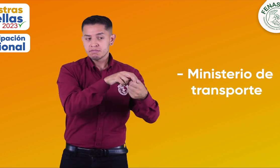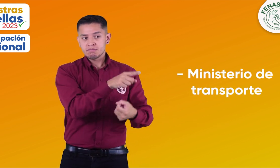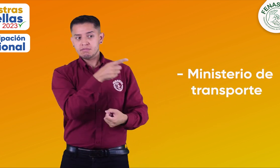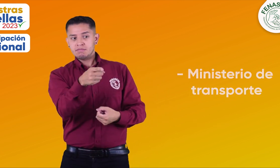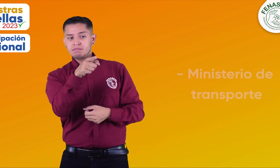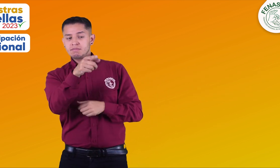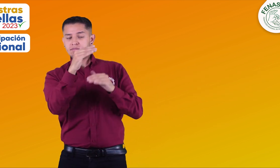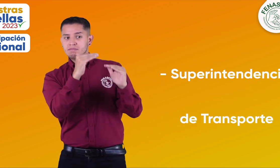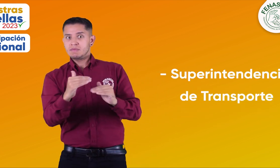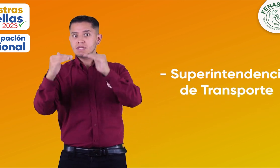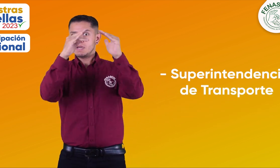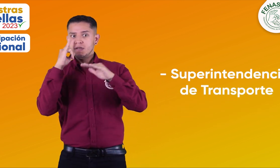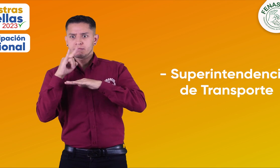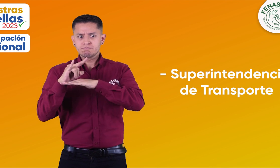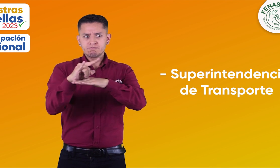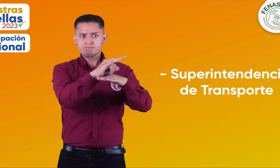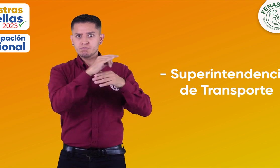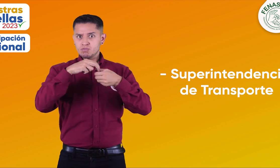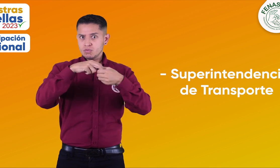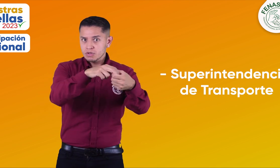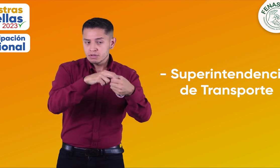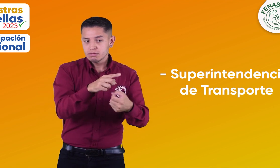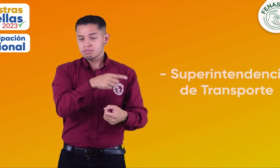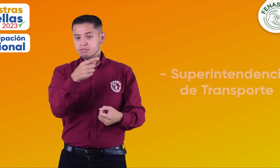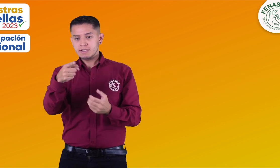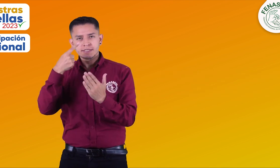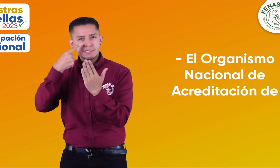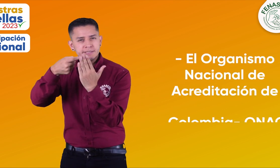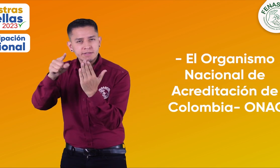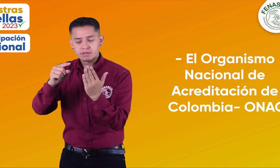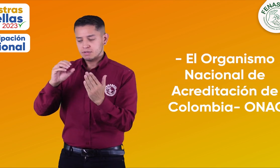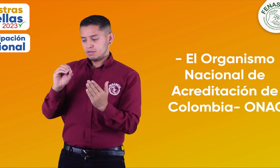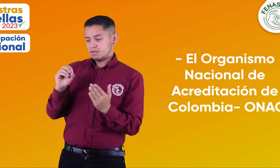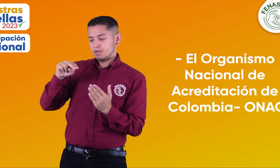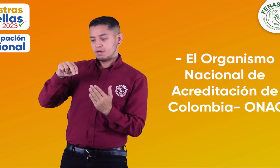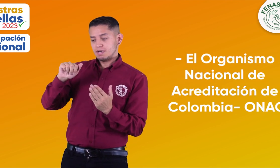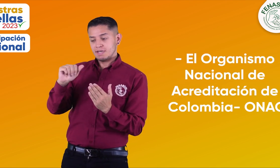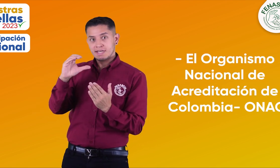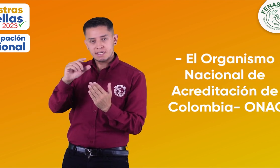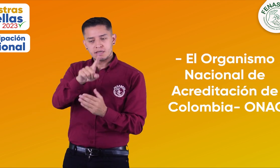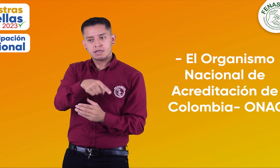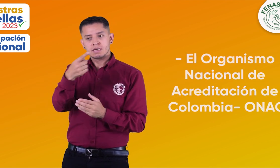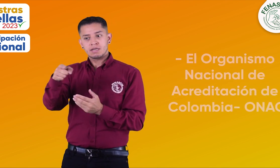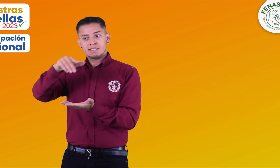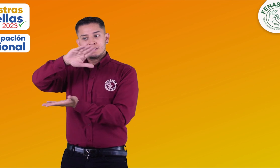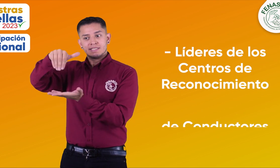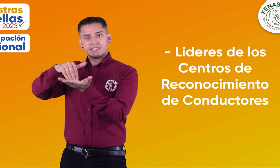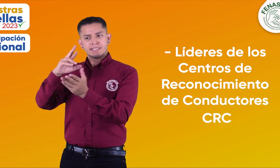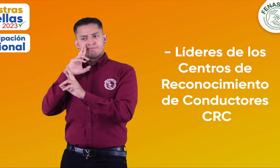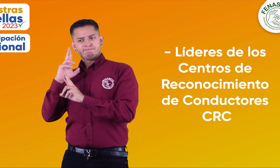Ministerio de Transporte, Superintendencia de Transporte, el Organismo Nacional de Acreditación de Colombia,